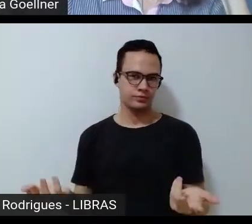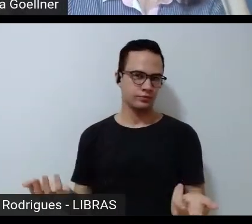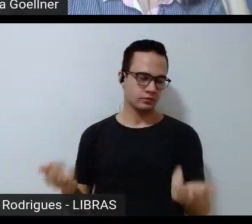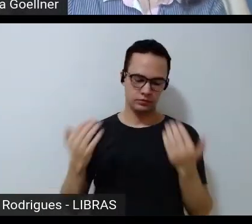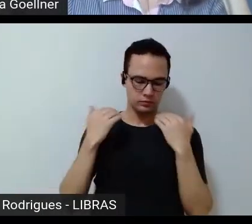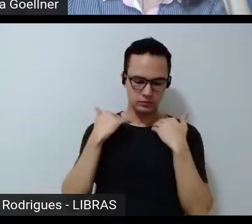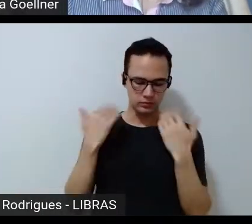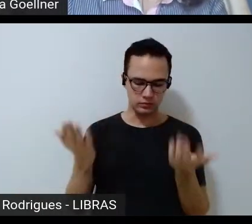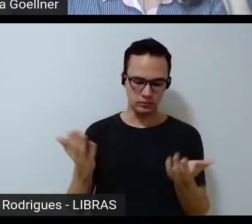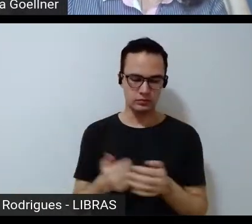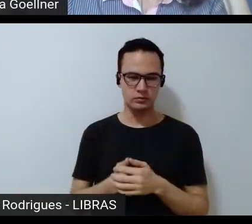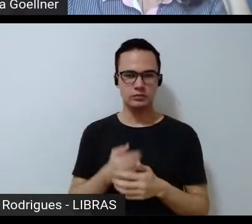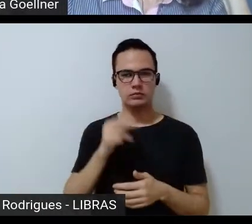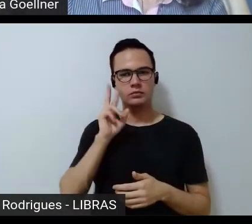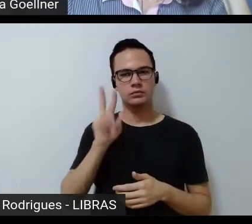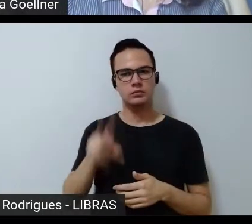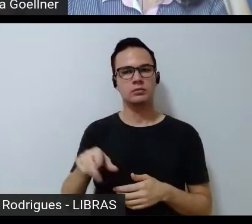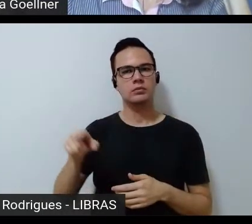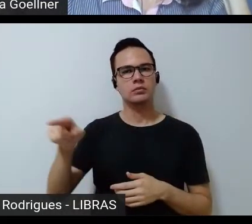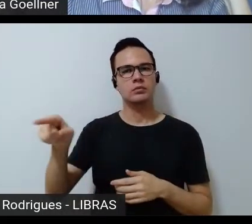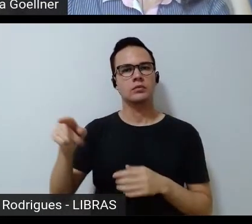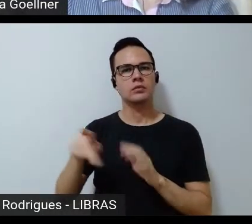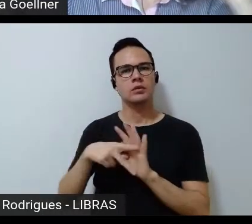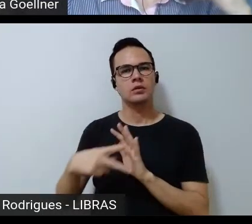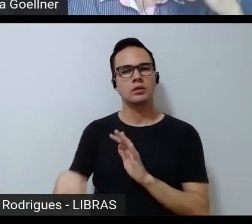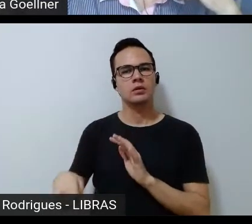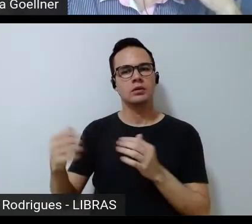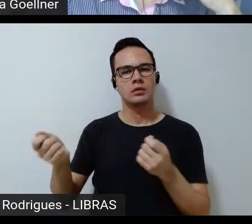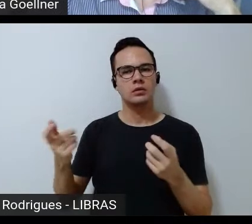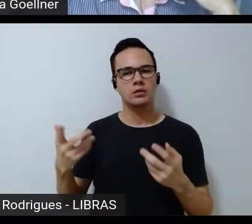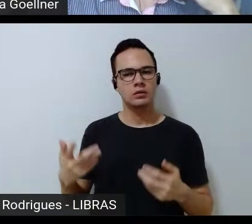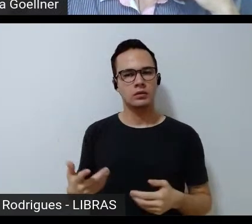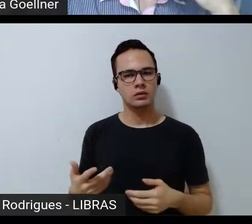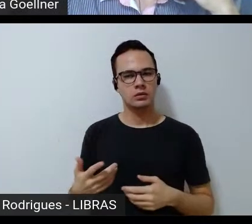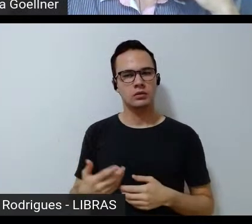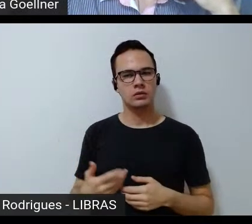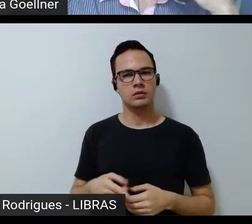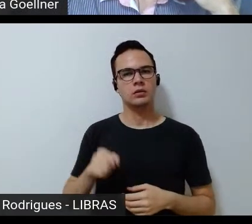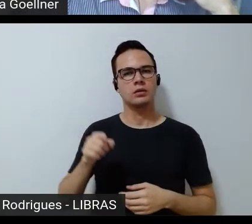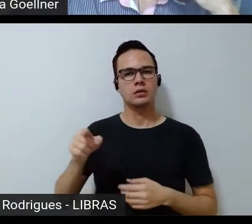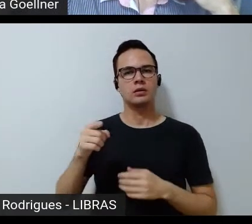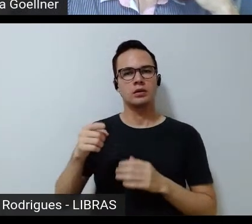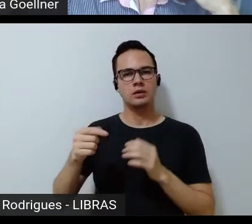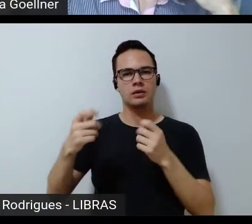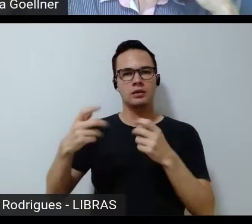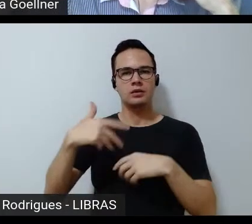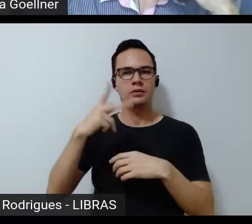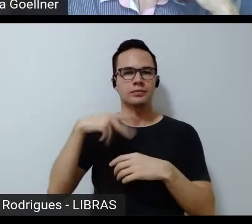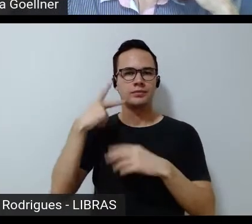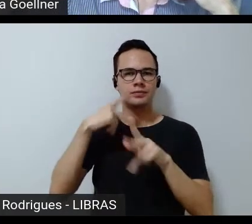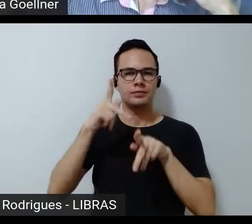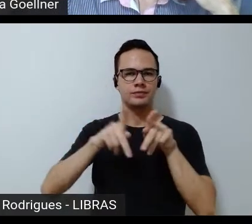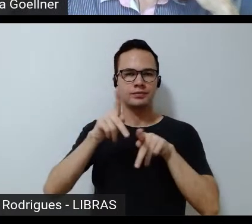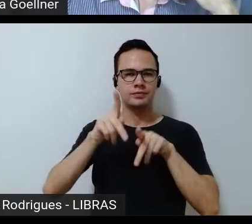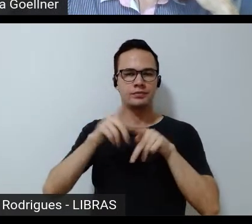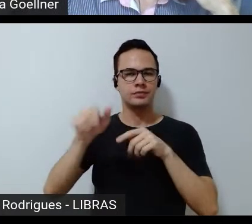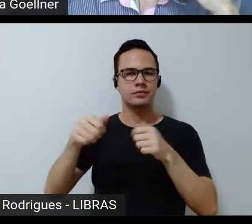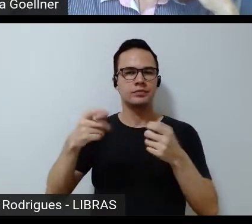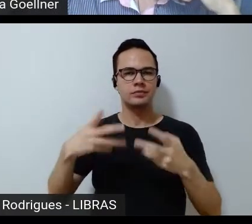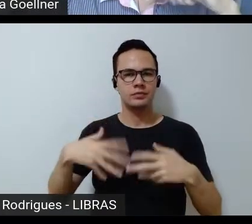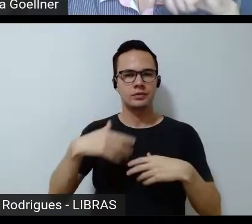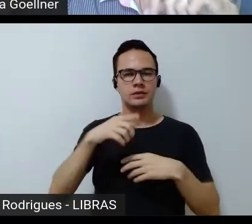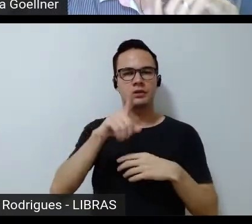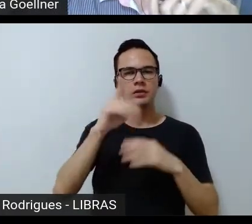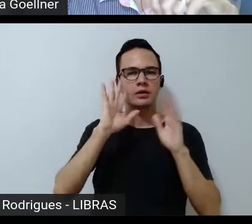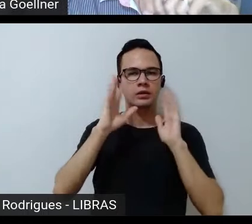e aí eu vi não esqueço nunca do vídeo do do Lino Castellani falando sobre políticas públicas no Brasil não adianta você